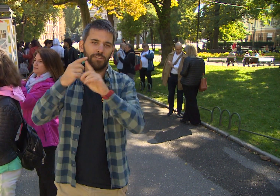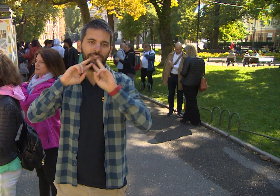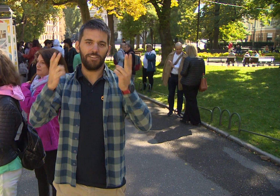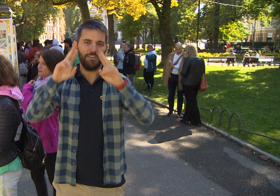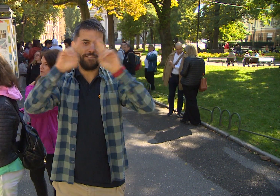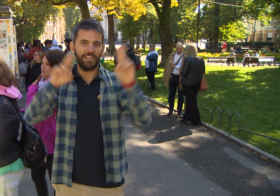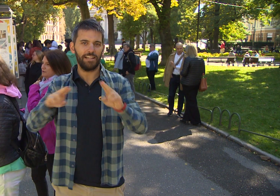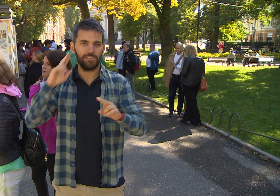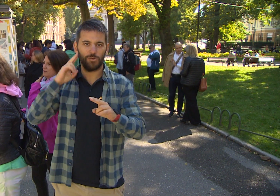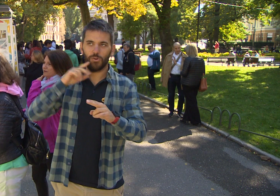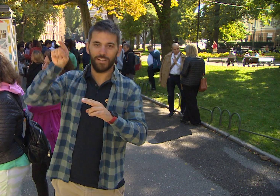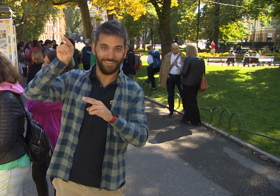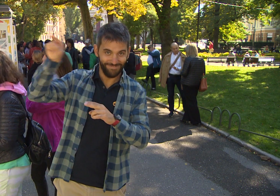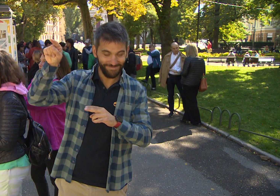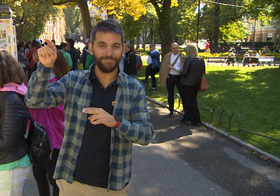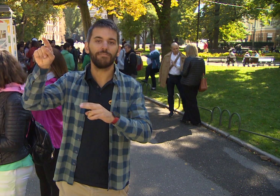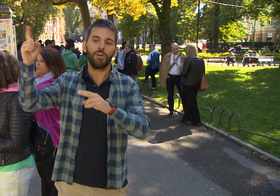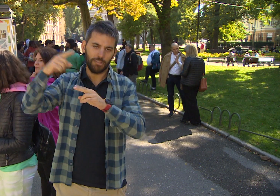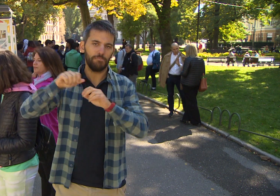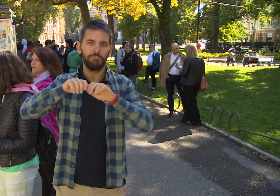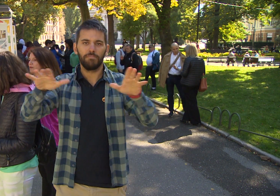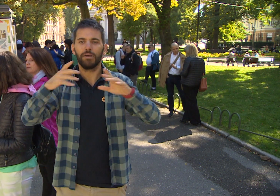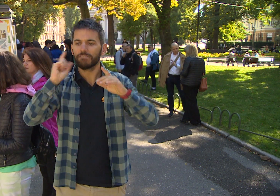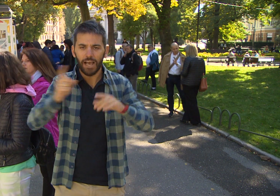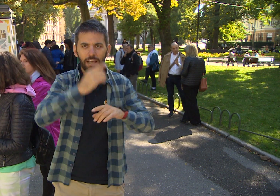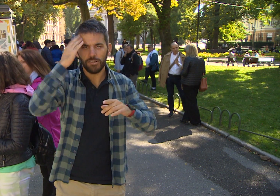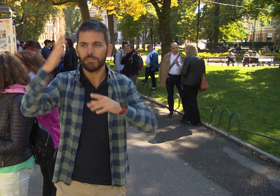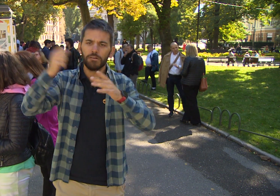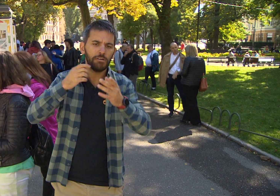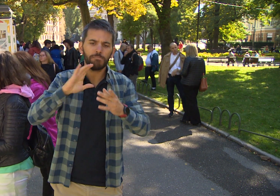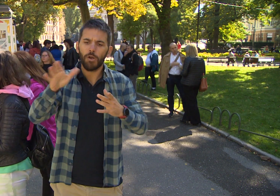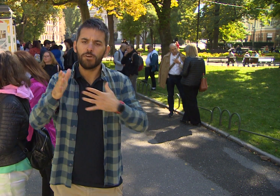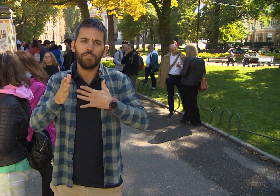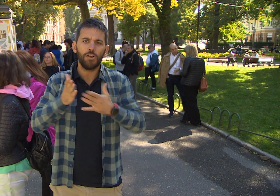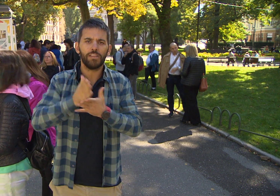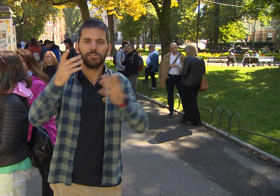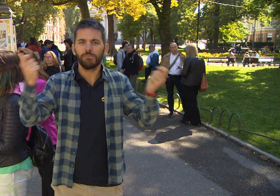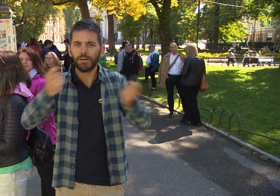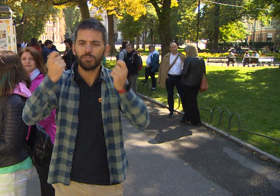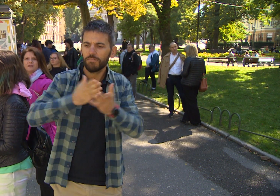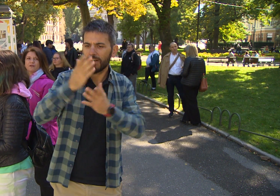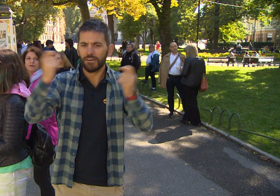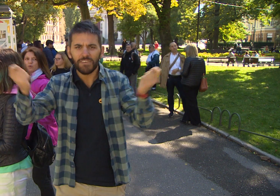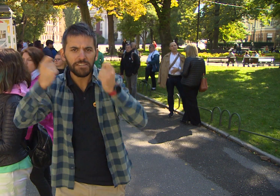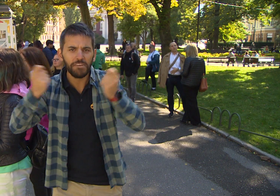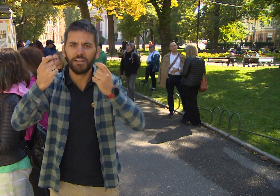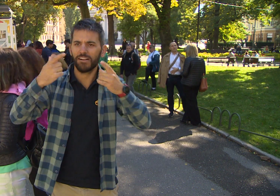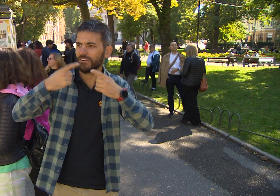федерация на глухите. За това всяка година, всяка държава организира разнообразни мероприятия в този период. Фестивали,